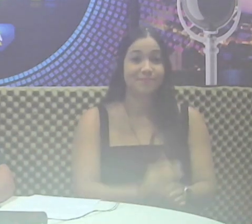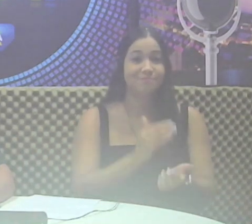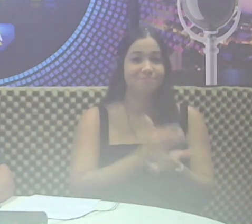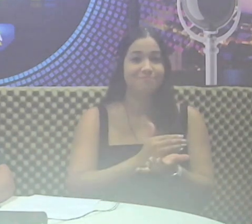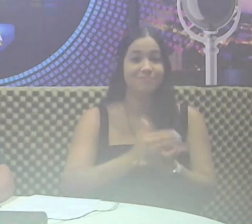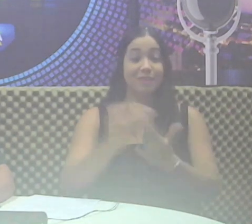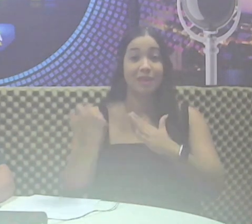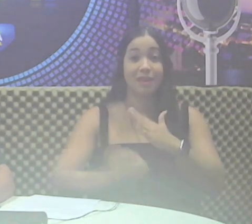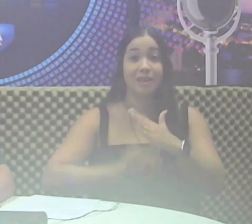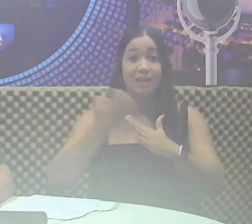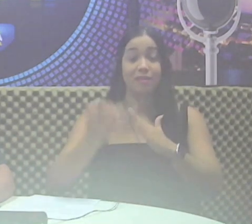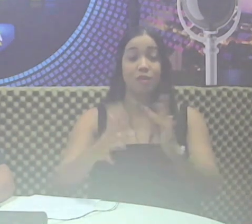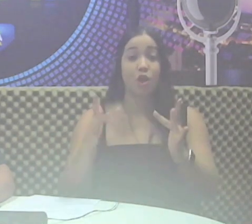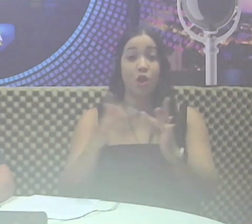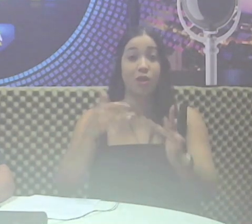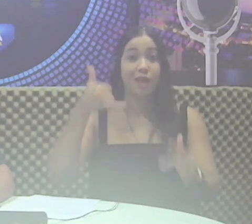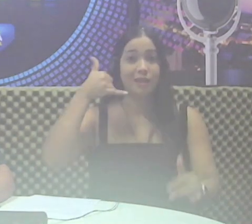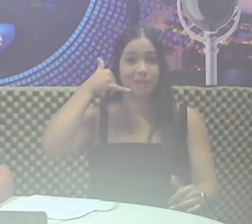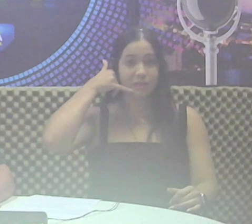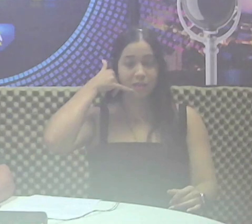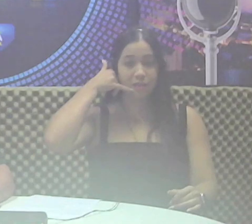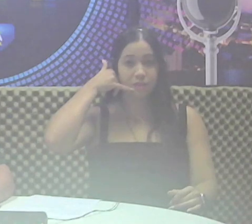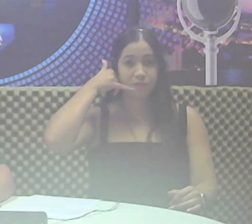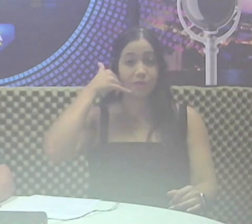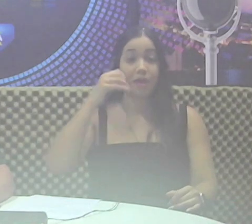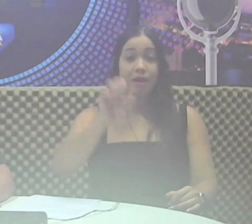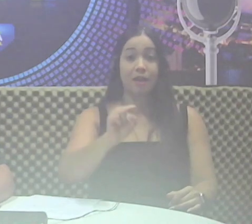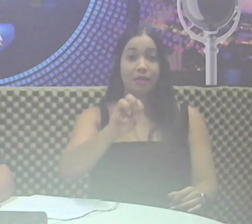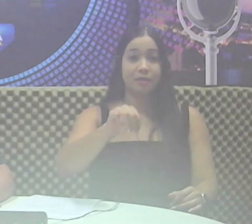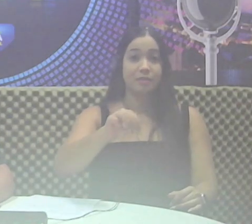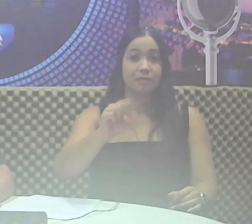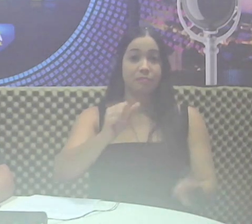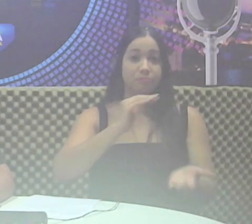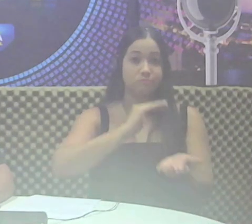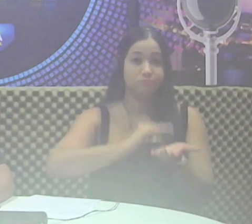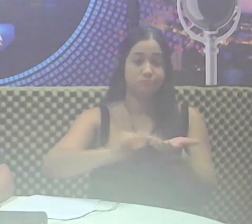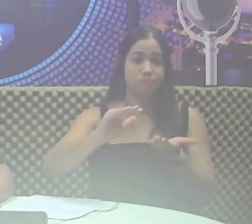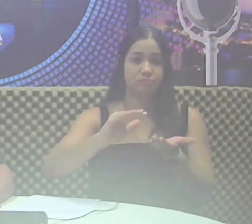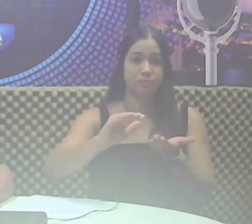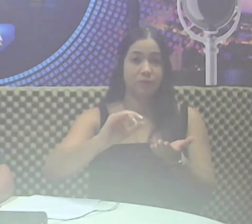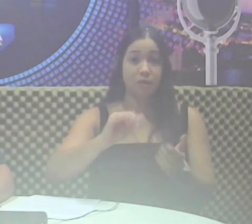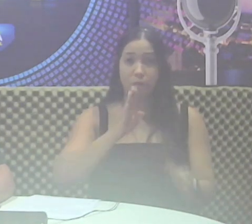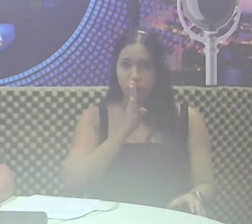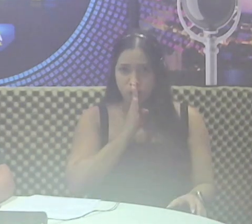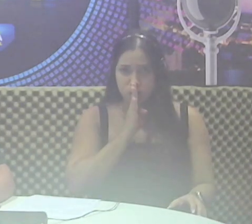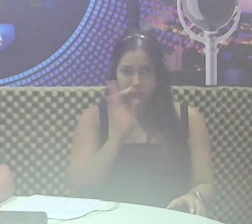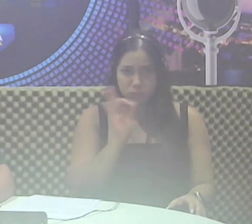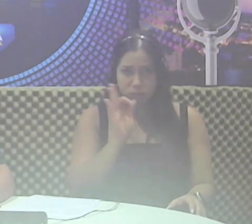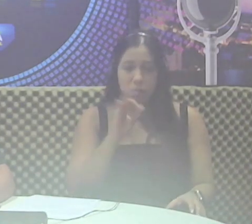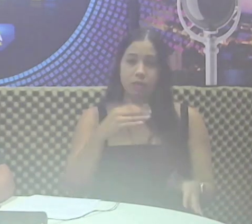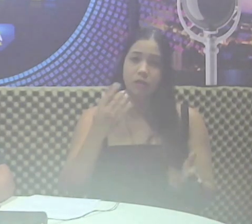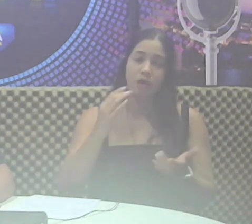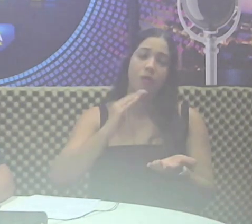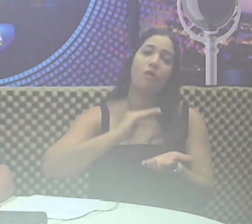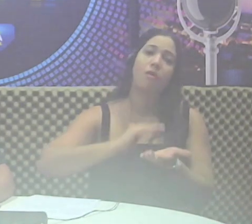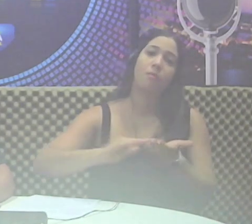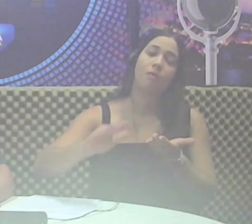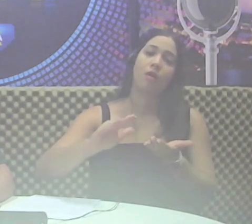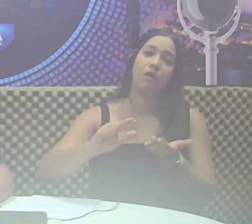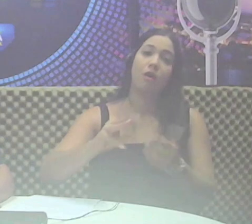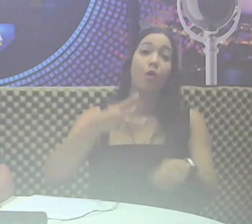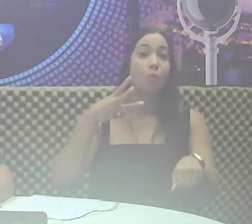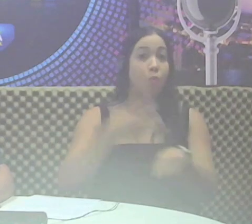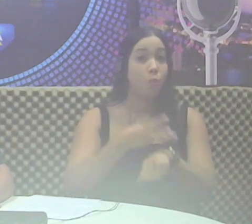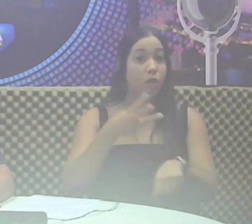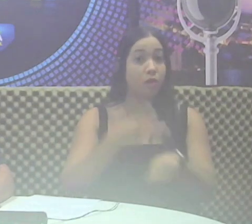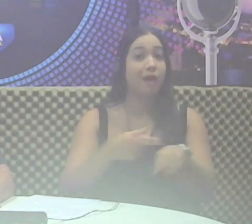empresa faz contatos telefônicos e por SMS. Não havendo êxito, são enviadas mensagens via WhatsApp,